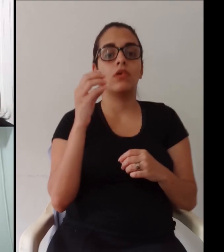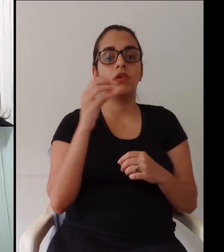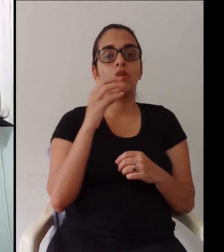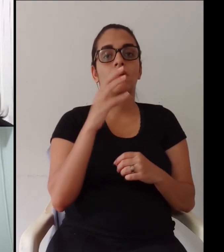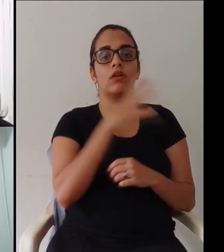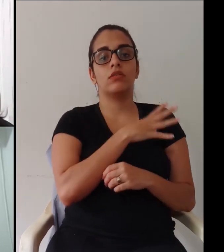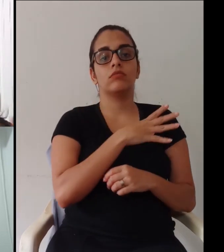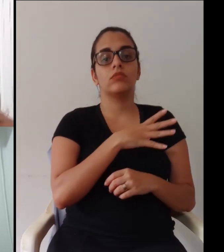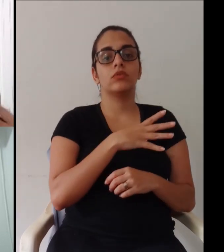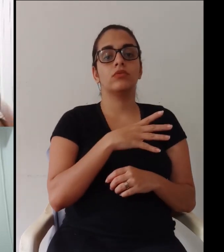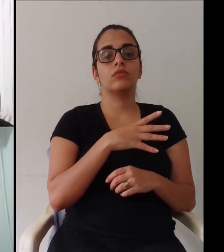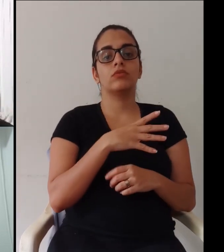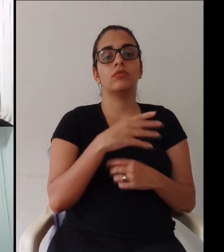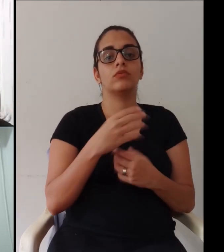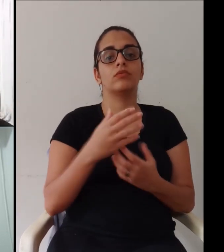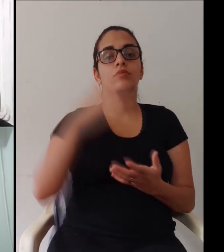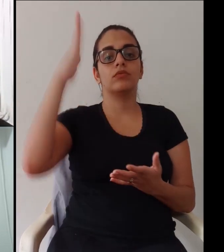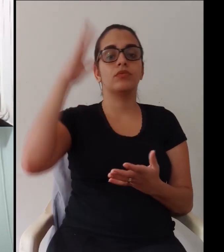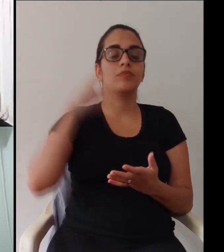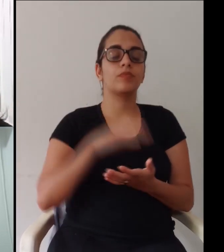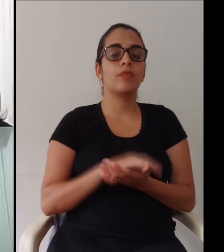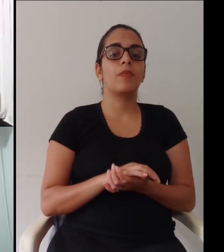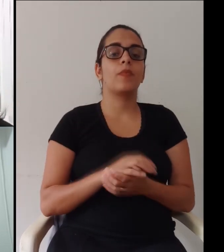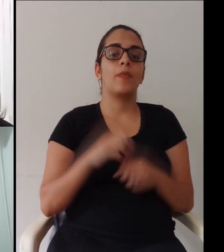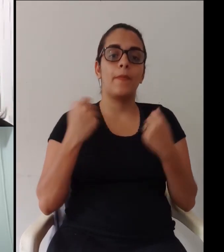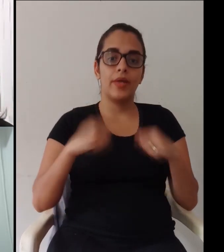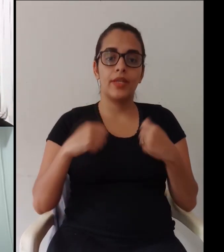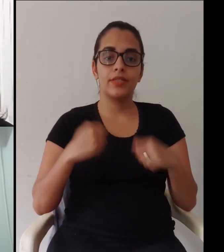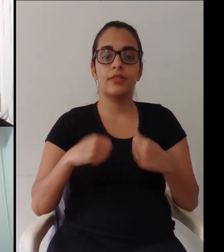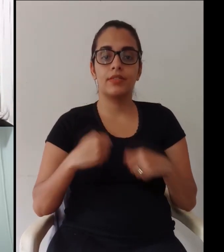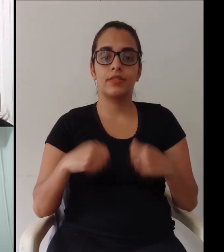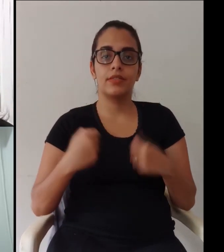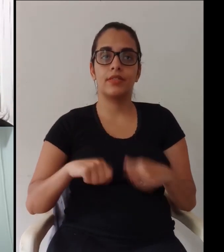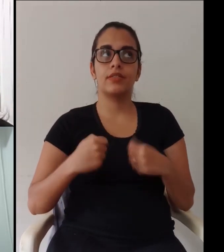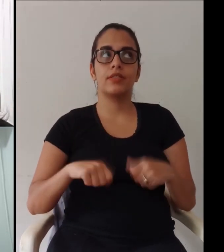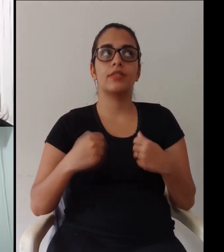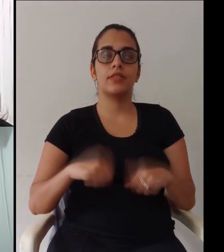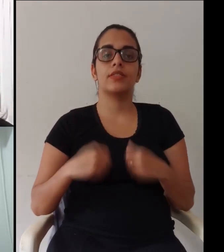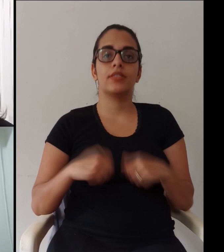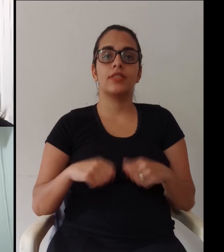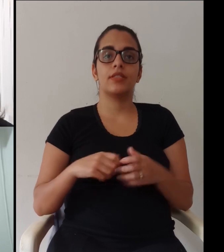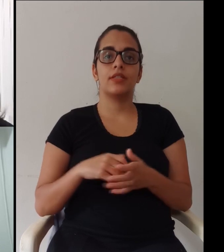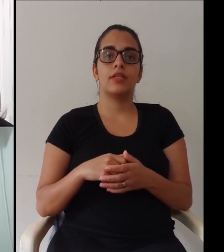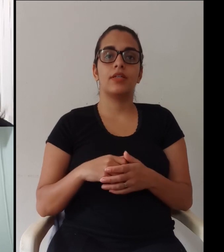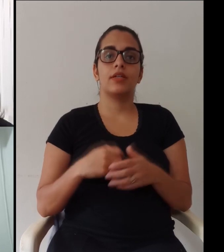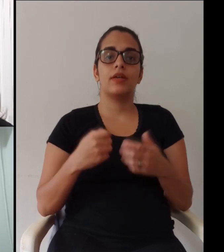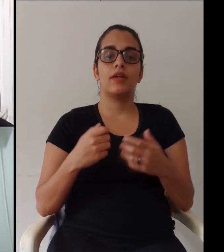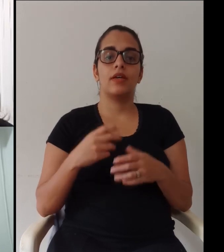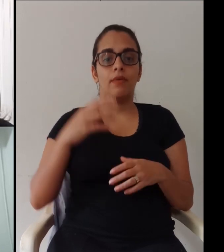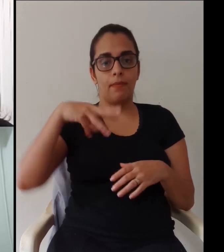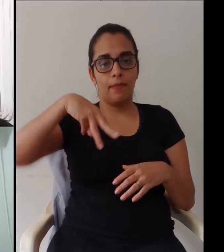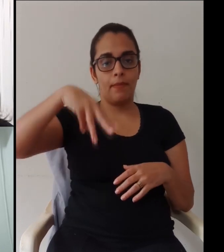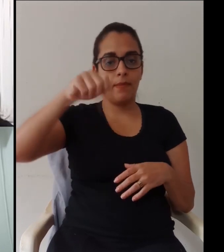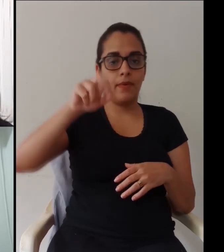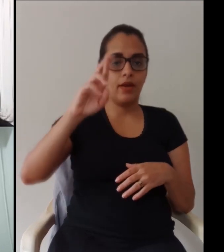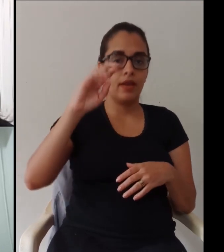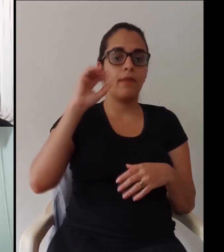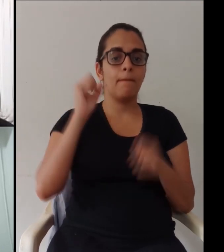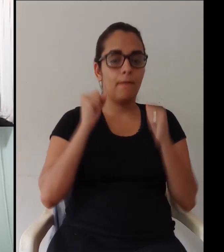sabe que algumas ações foram feitas muito rápido e como a Mariela já falou em alguns